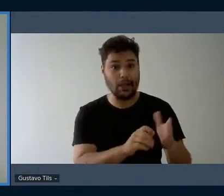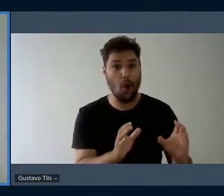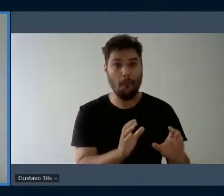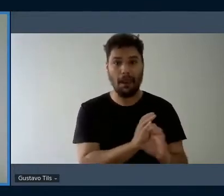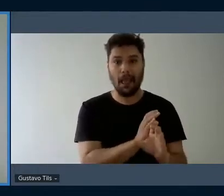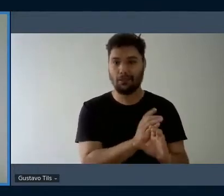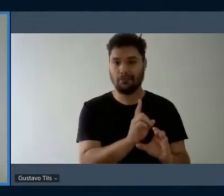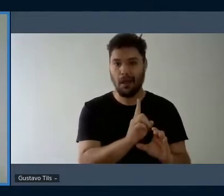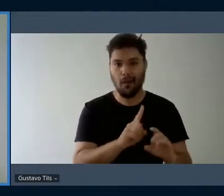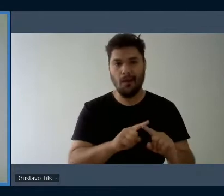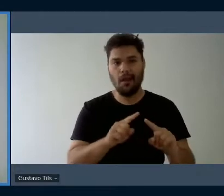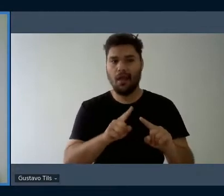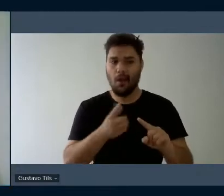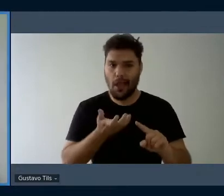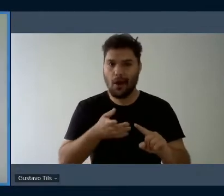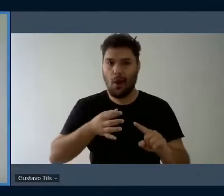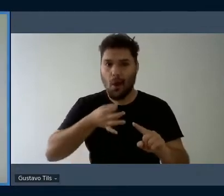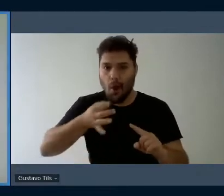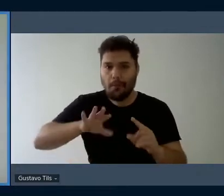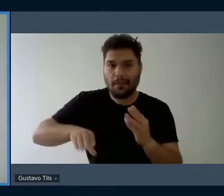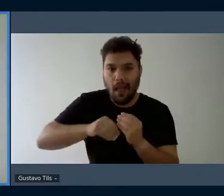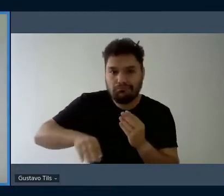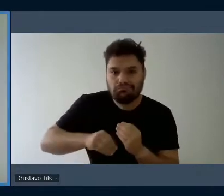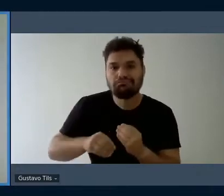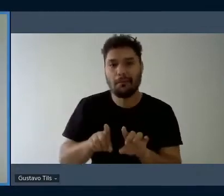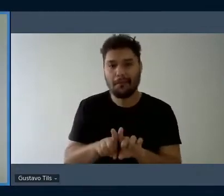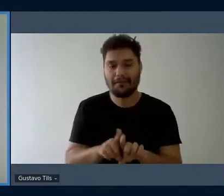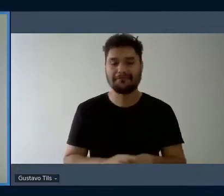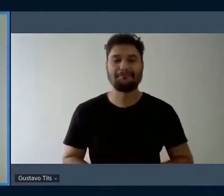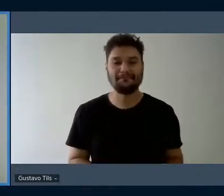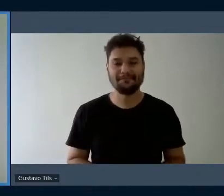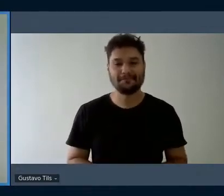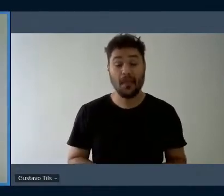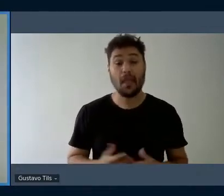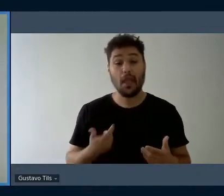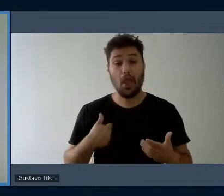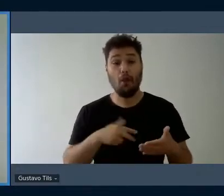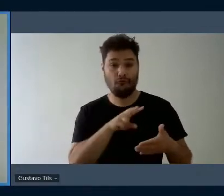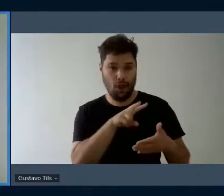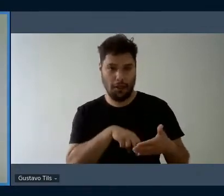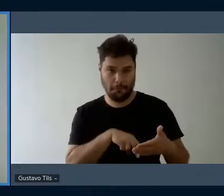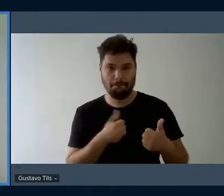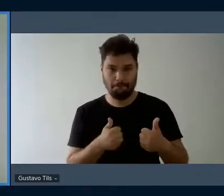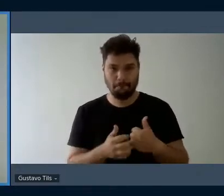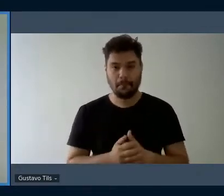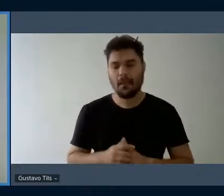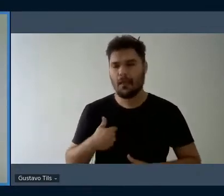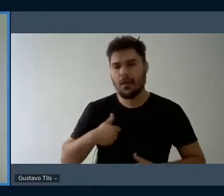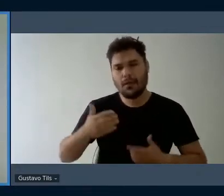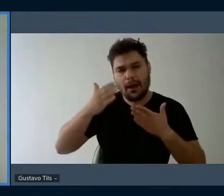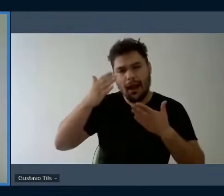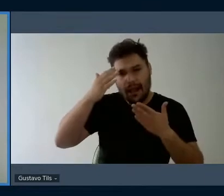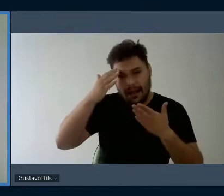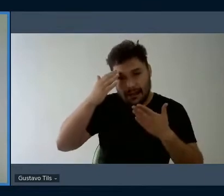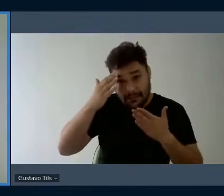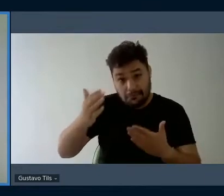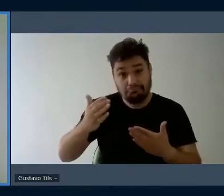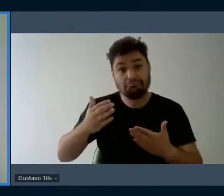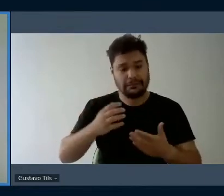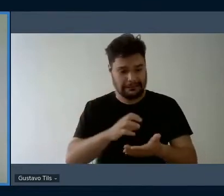bom, eu vou ler aqui, então, os agradecimentos foram permeados de muita emoção e louvor a Deus,